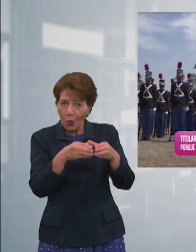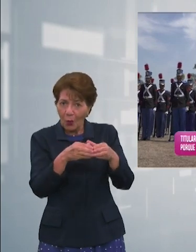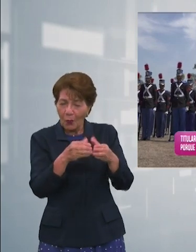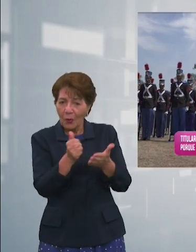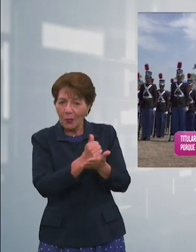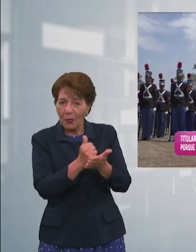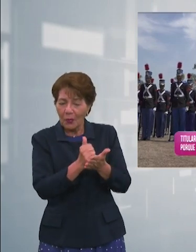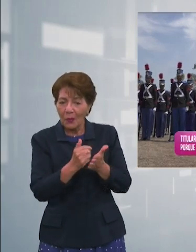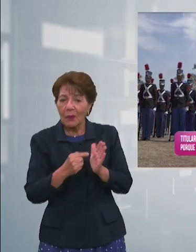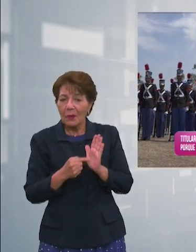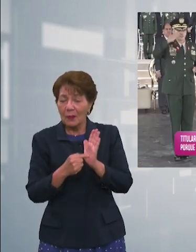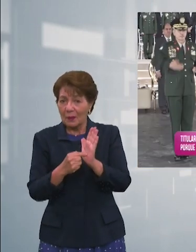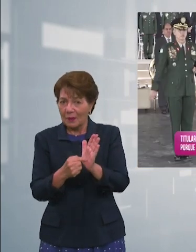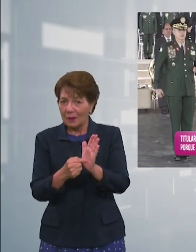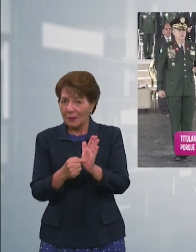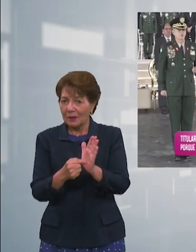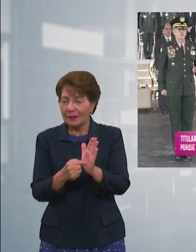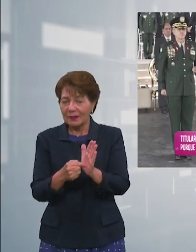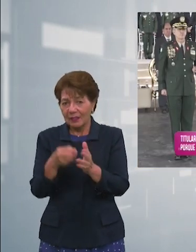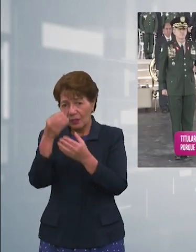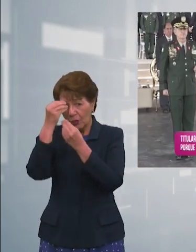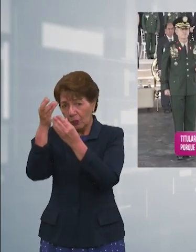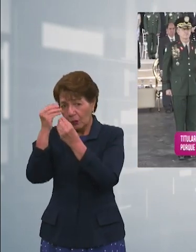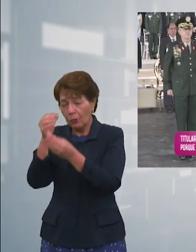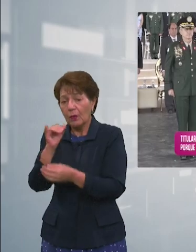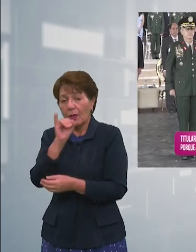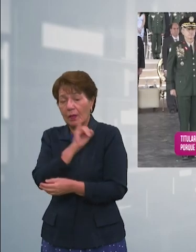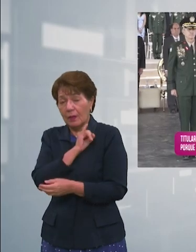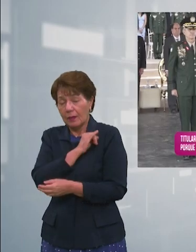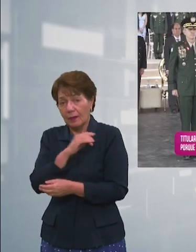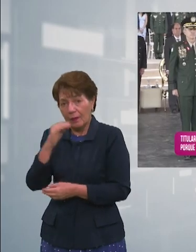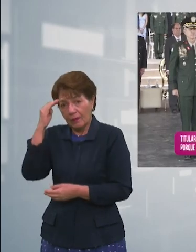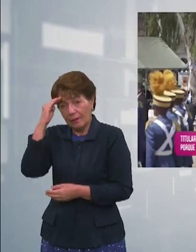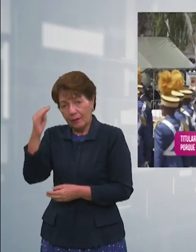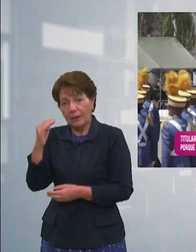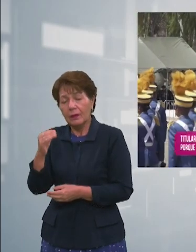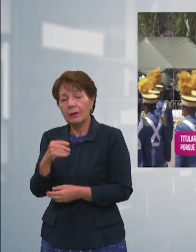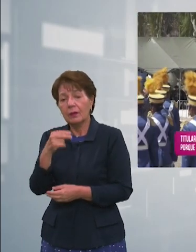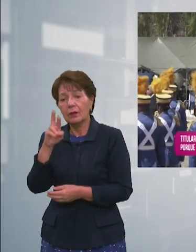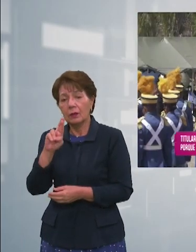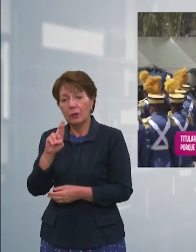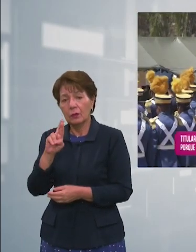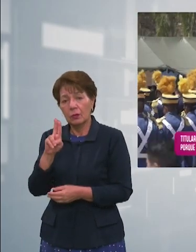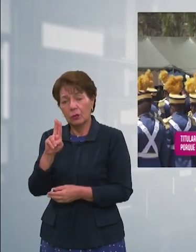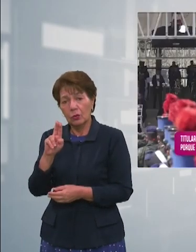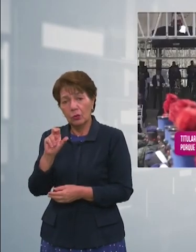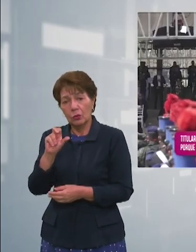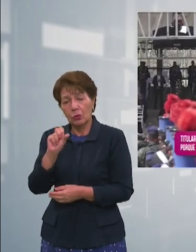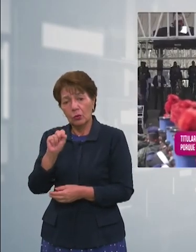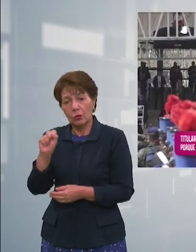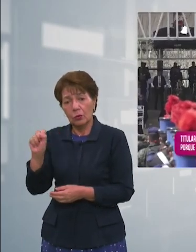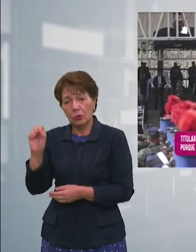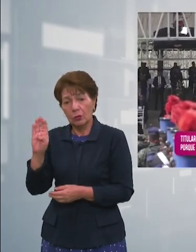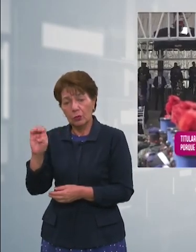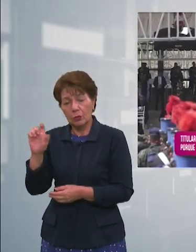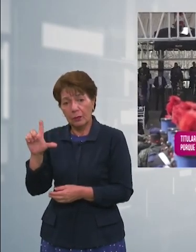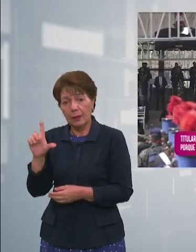interpelación al jefe del Estado Mayor Conjunto General Rúsbel Hernández el pasado domingo el presidente del